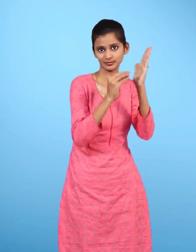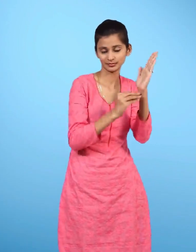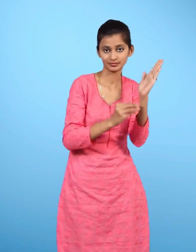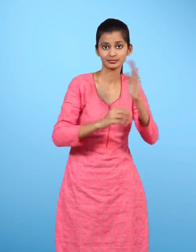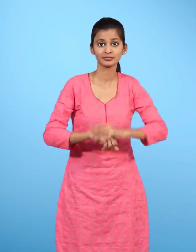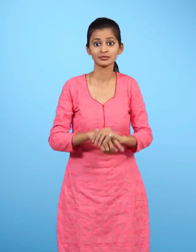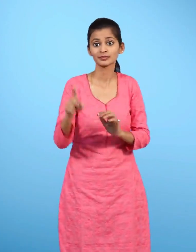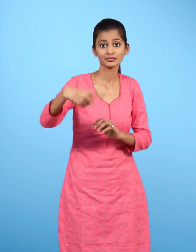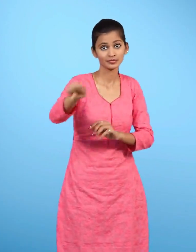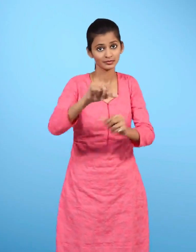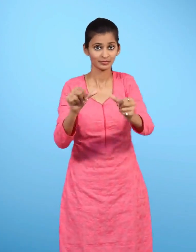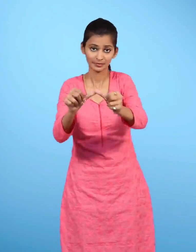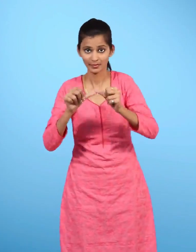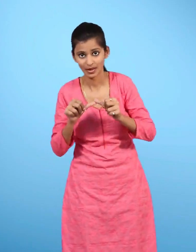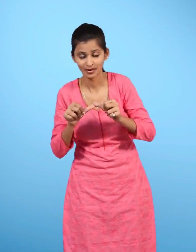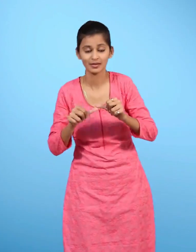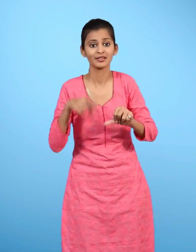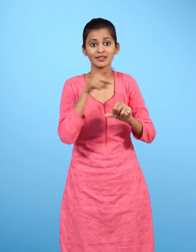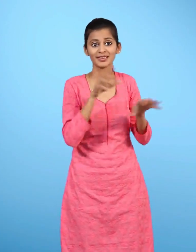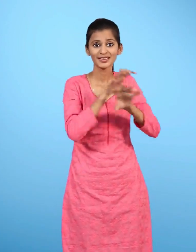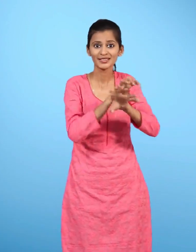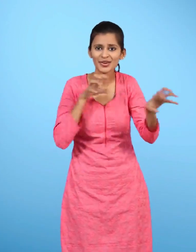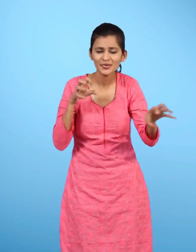आपको बताना है इस जानवर को क्यों पालते है